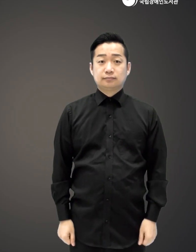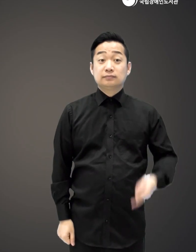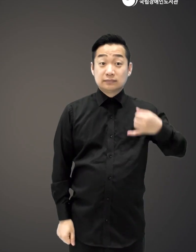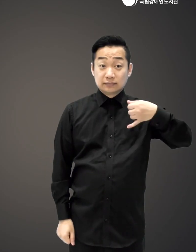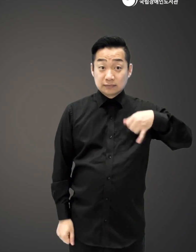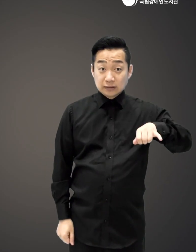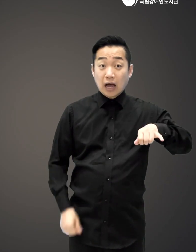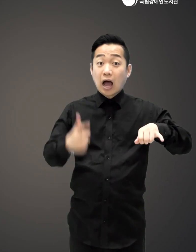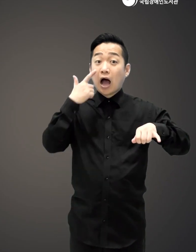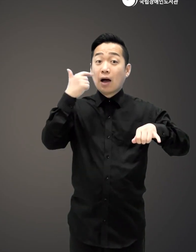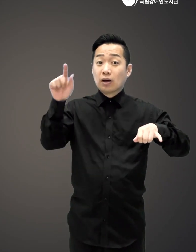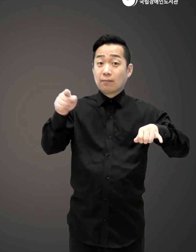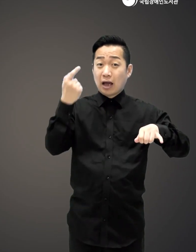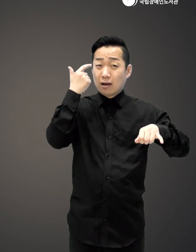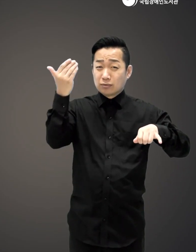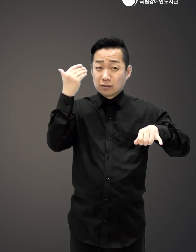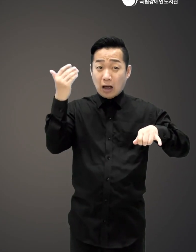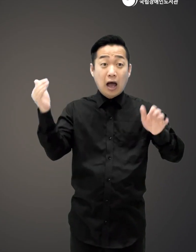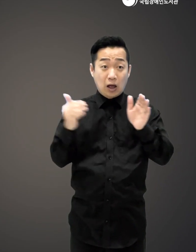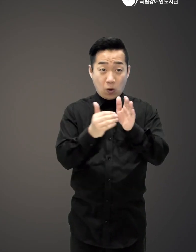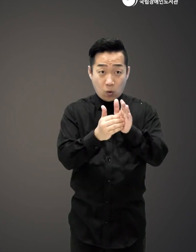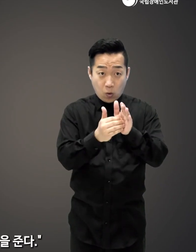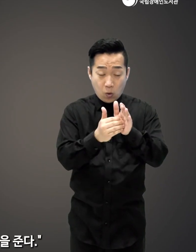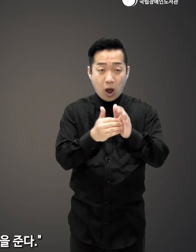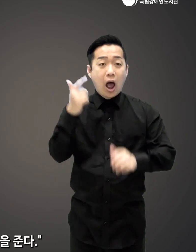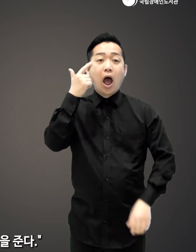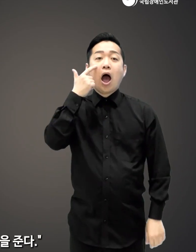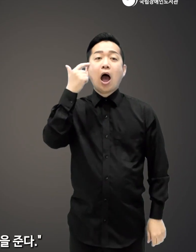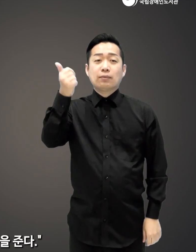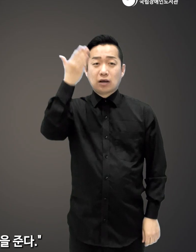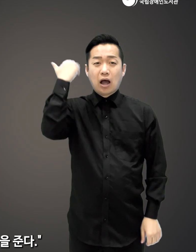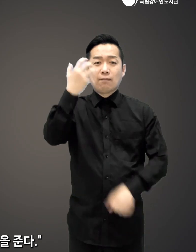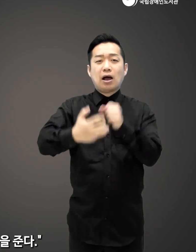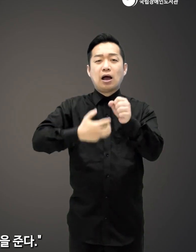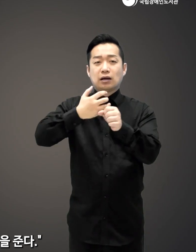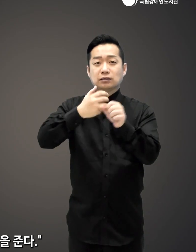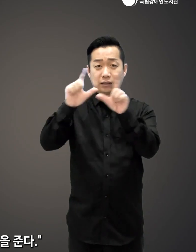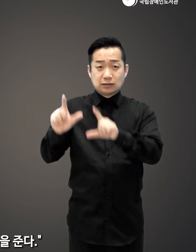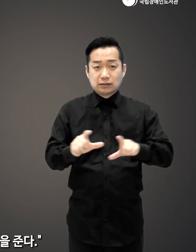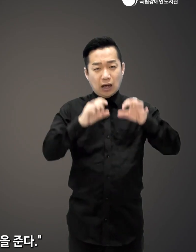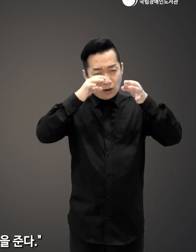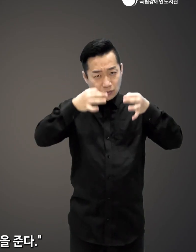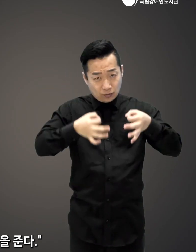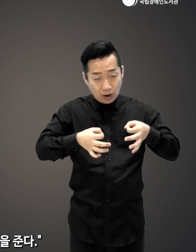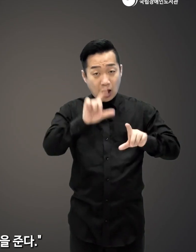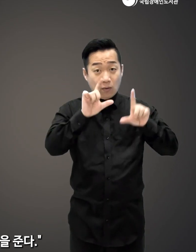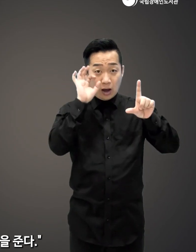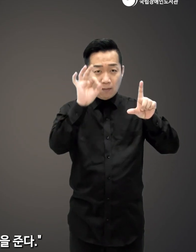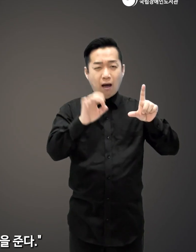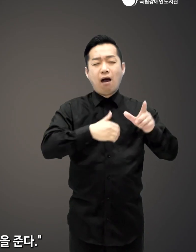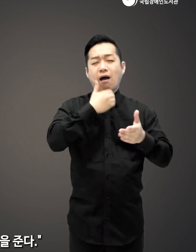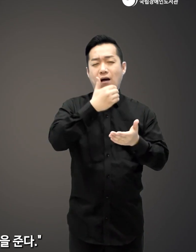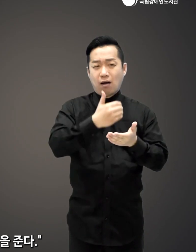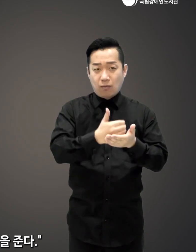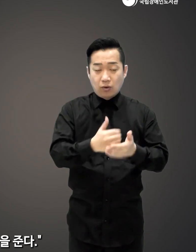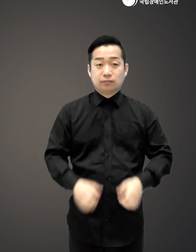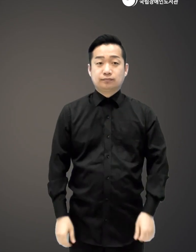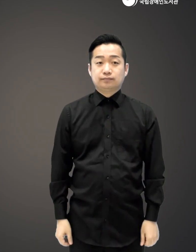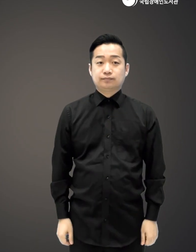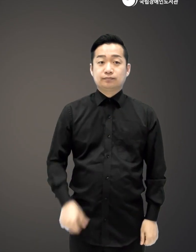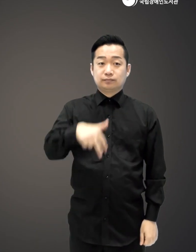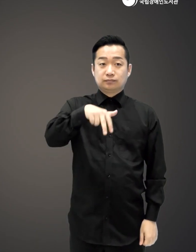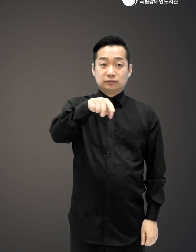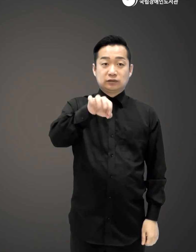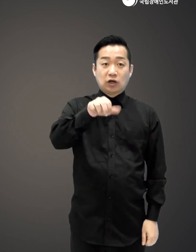딸이 아버지에게 100가지 질문을 던지고 아버지가 지난 80년의 삶을 회상하는 장면은 깊은 울림을 준다